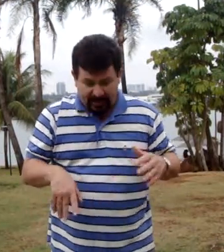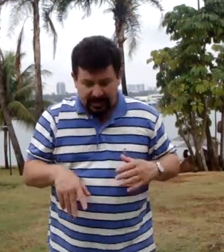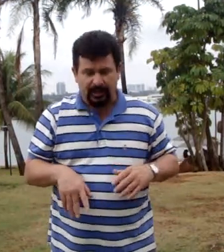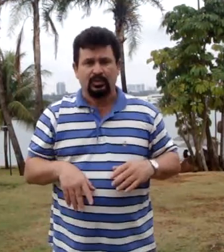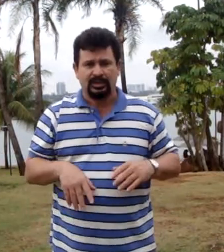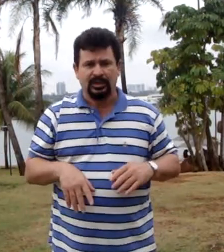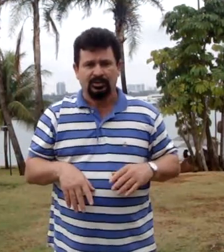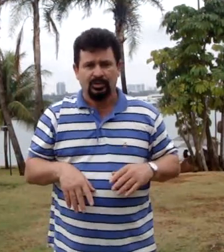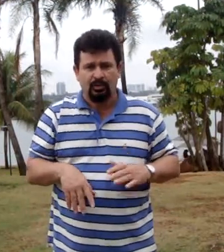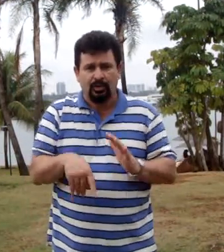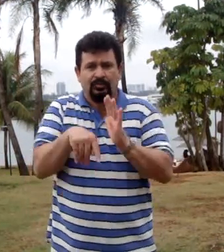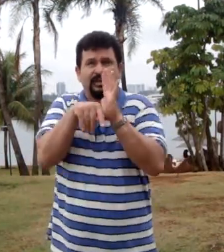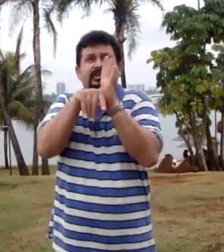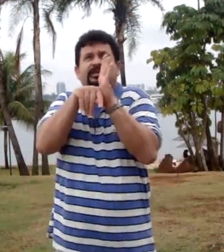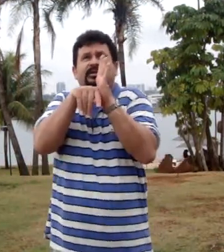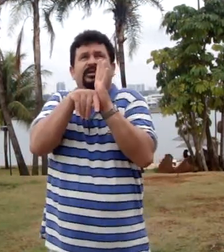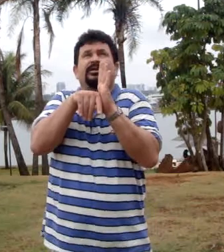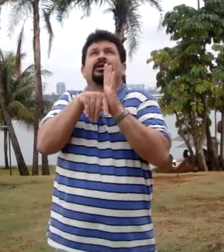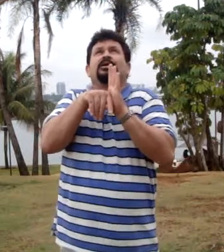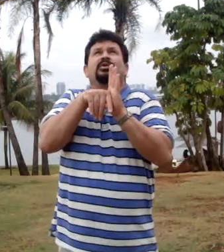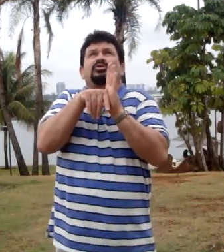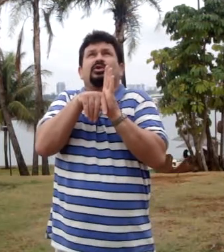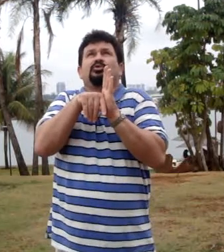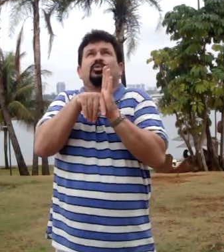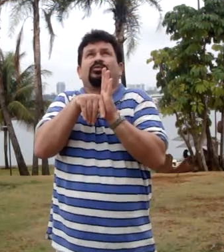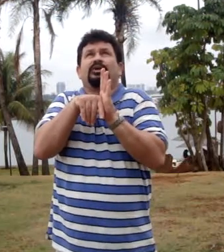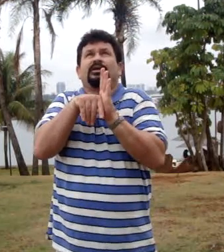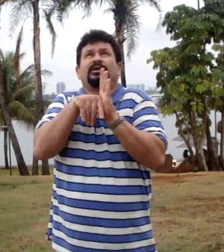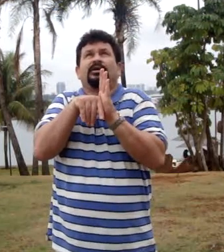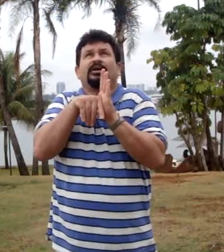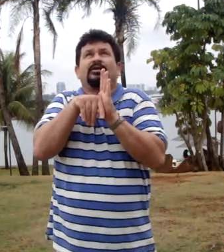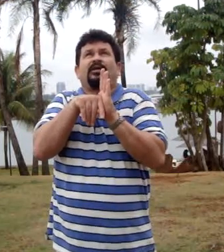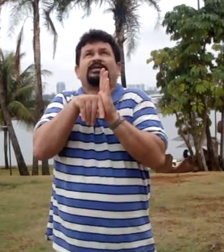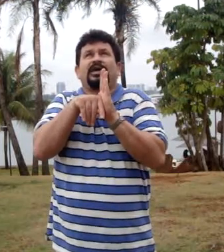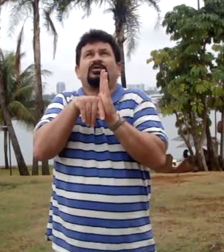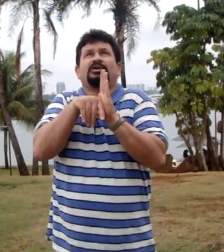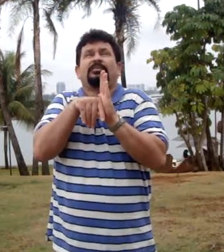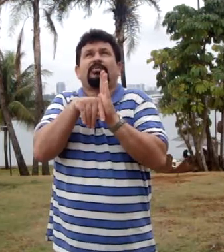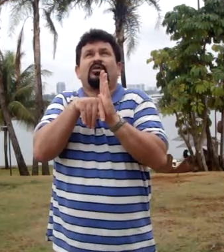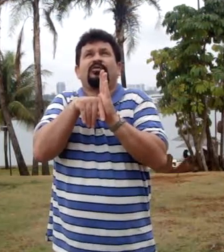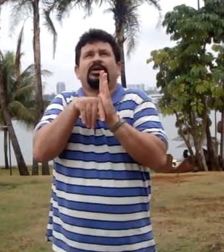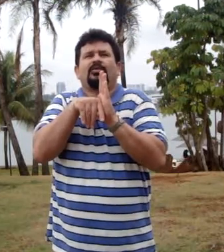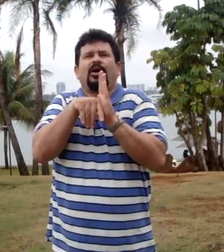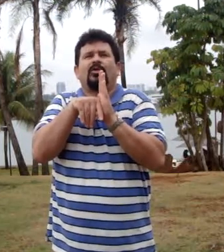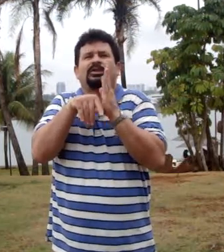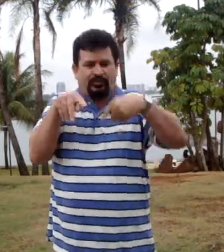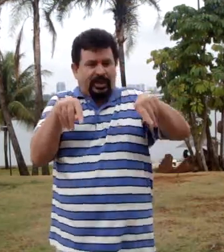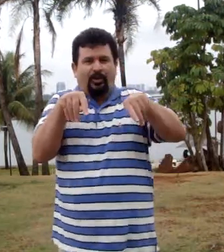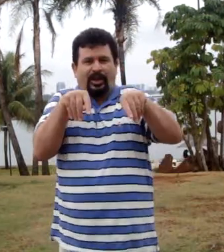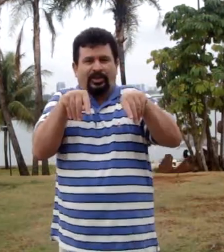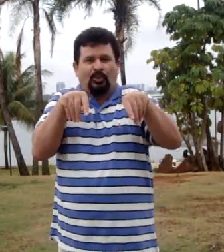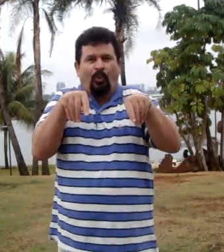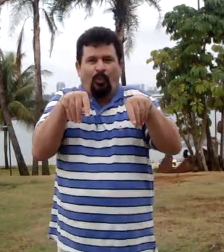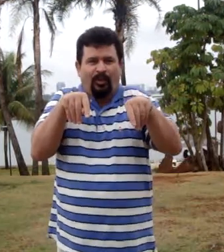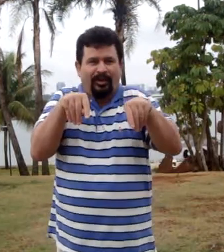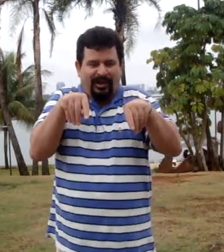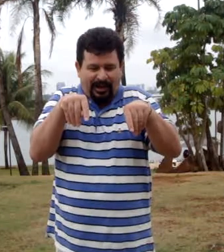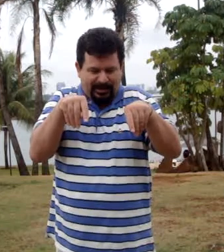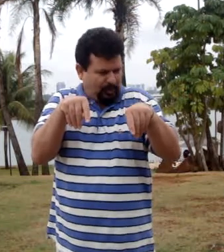pé da do Santo, a Juliou e fez assim. Meu senhor do Bonfim, fazei com que minha mão fique igual a outra. Foi na hora, tum! Aí ele